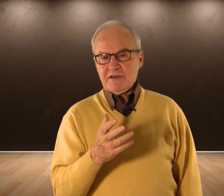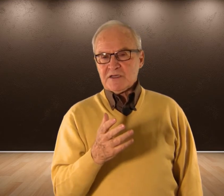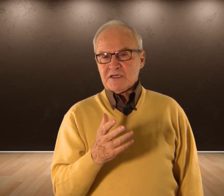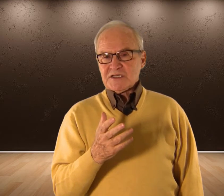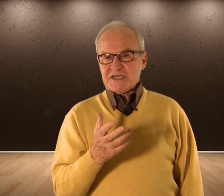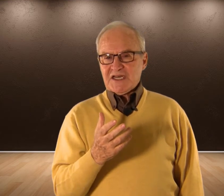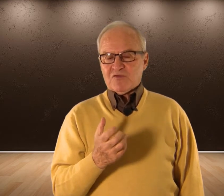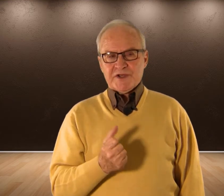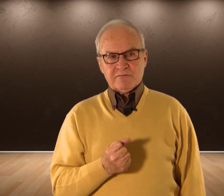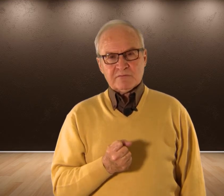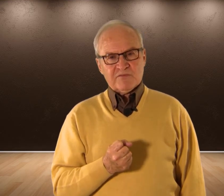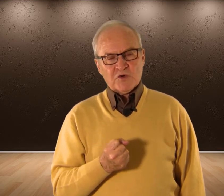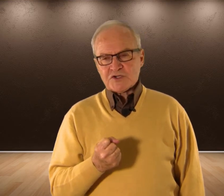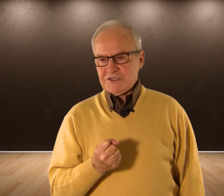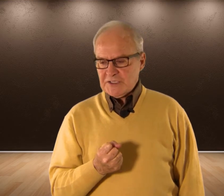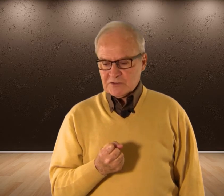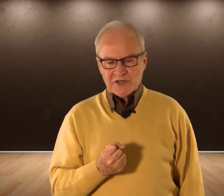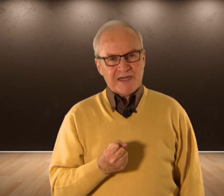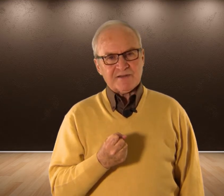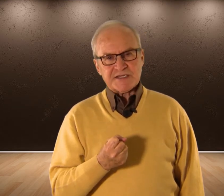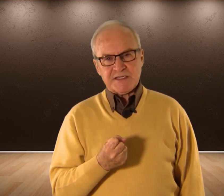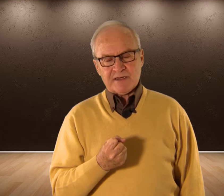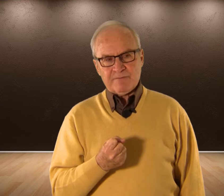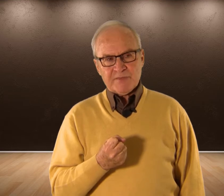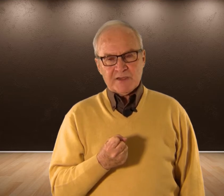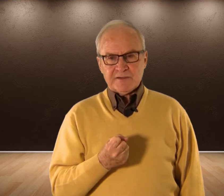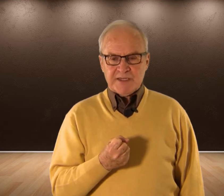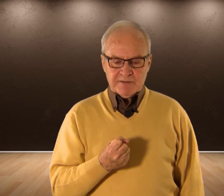Sí que fue Fueron sintiendo La necesidad De